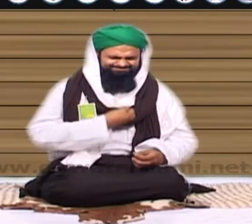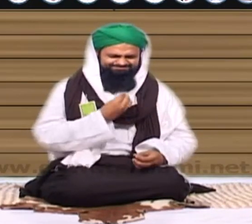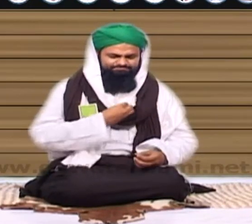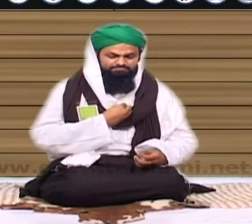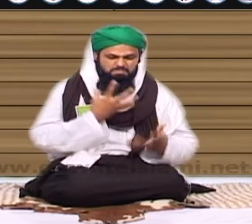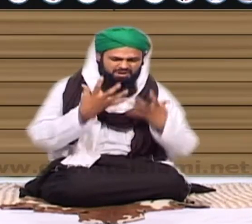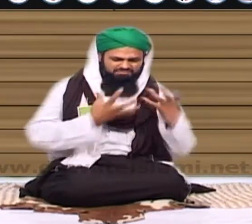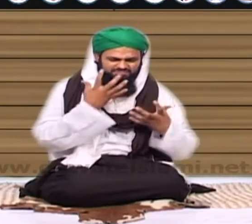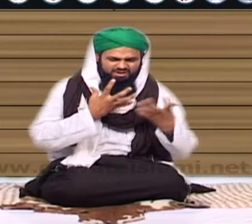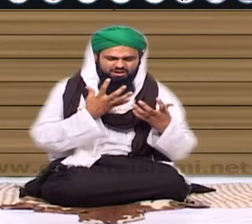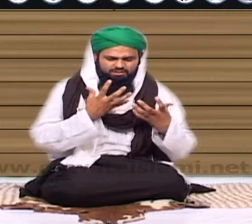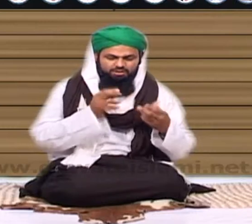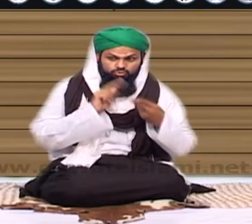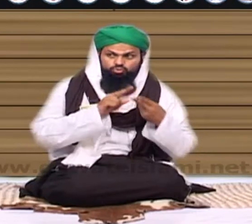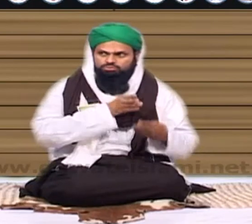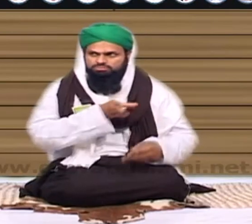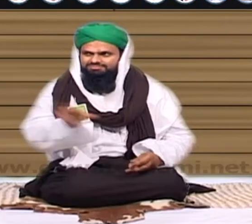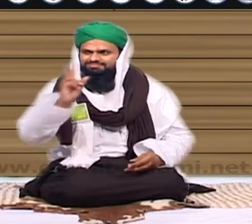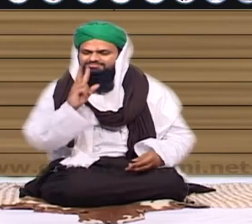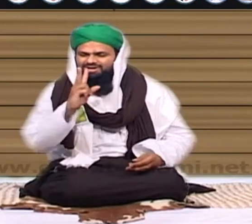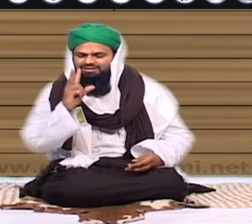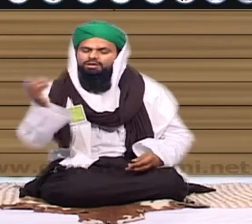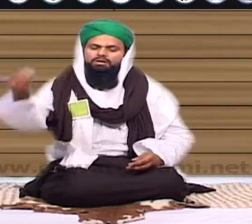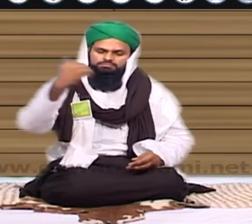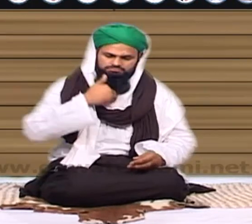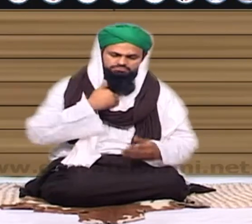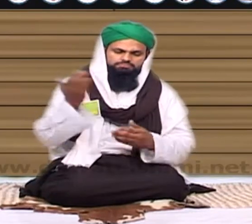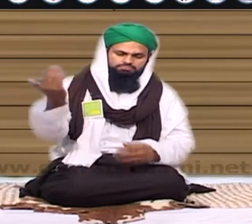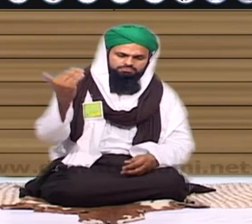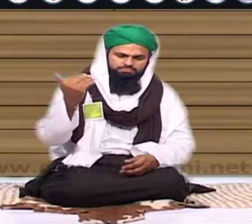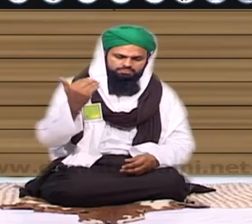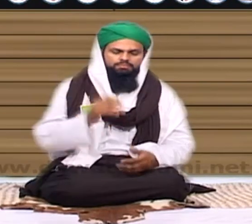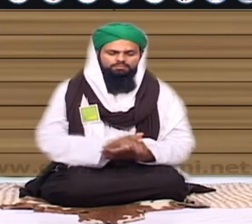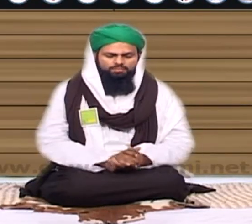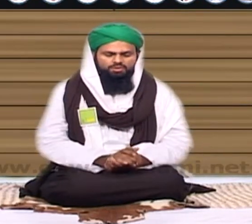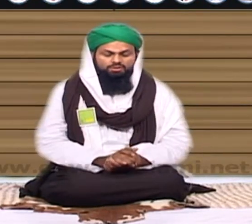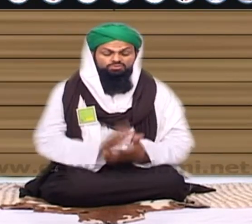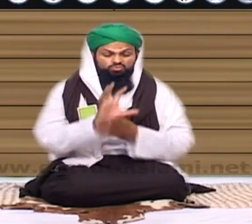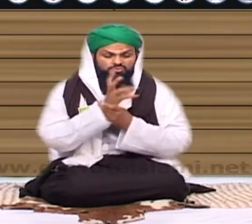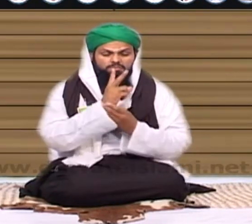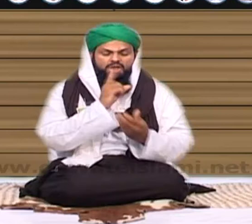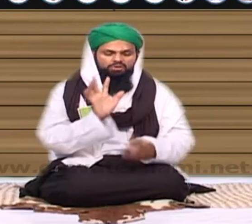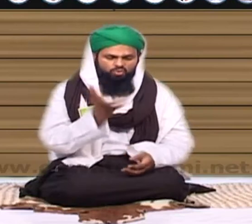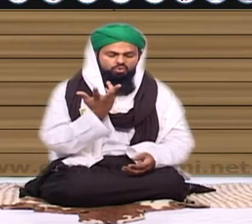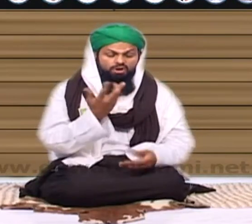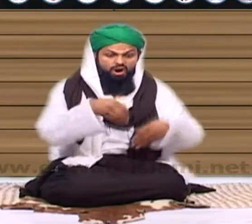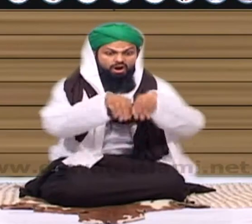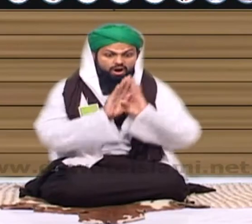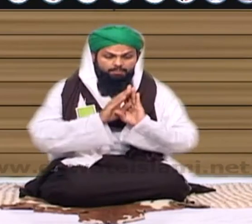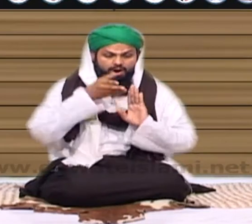کسی کے پاس چلے جاتے کسی کو بلوا لیتے تارہ عیشو طرف کا سامان ہوتا منوا لیتے وہاں جاؤ